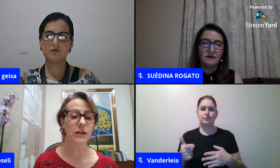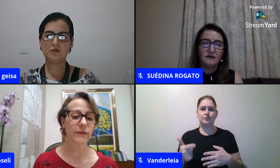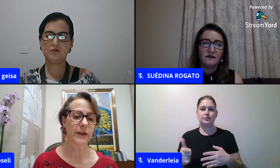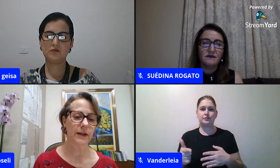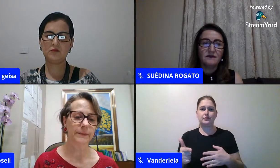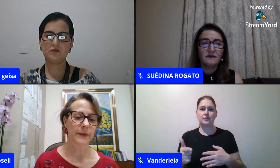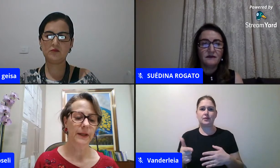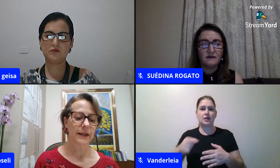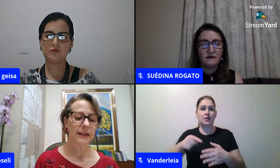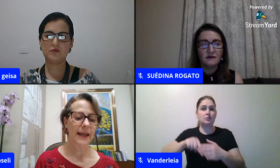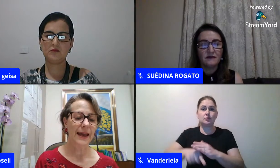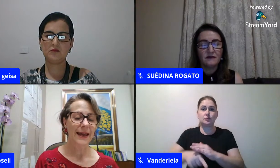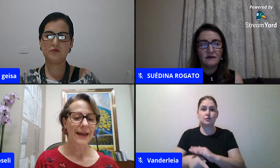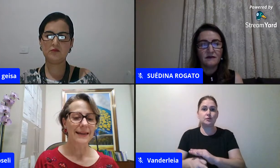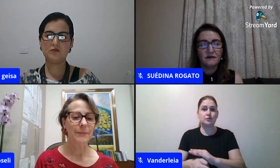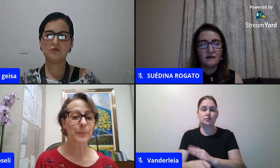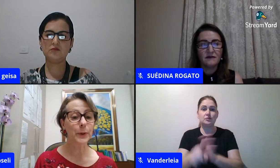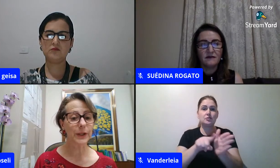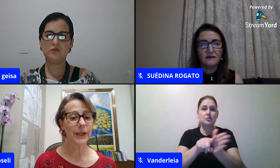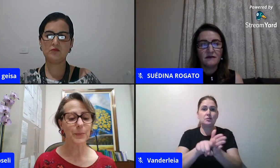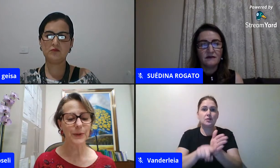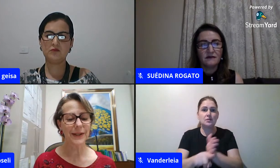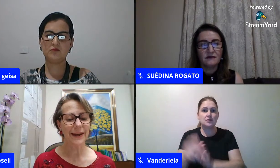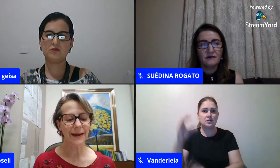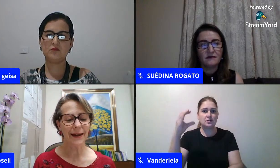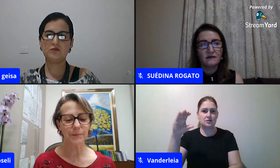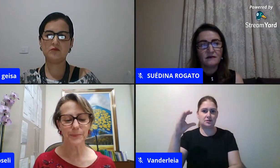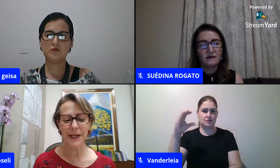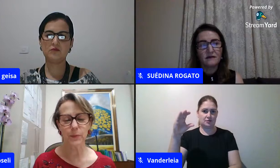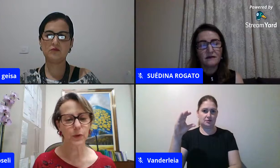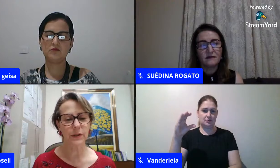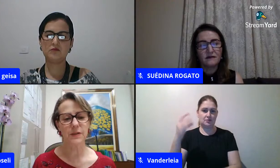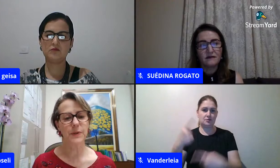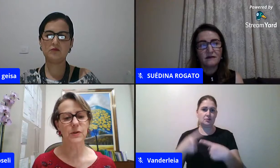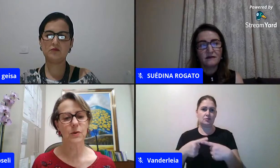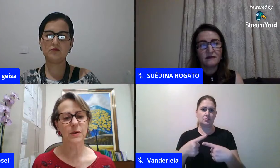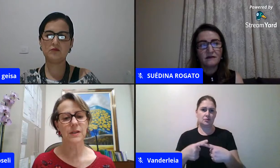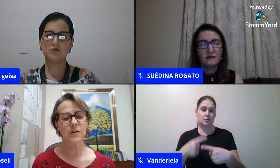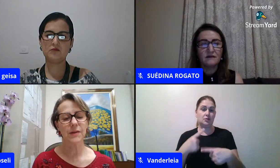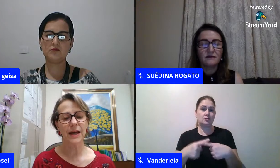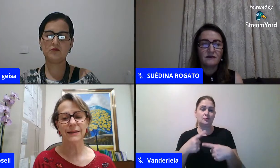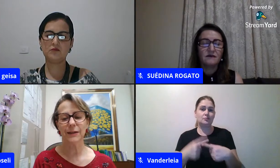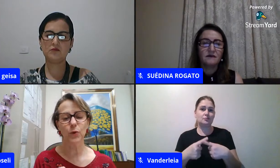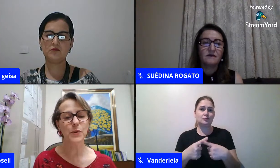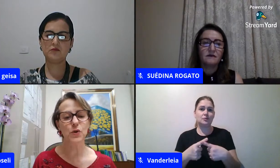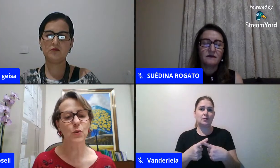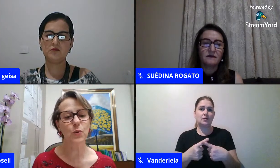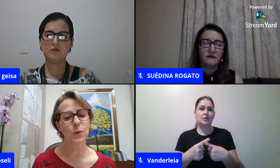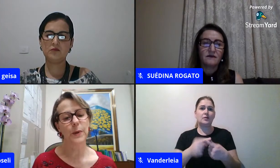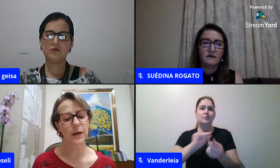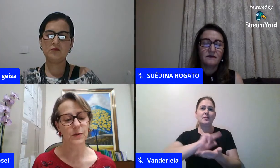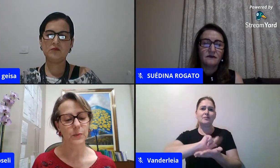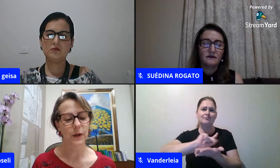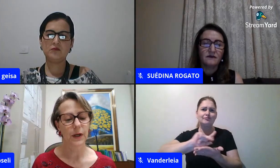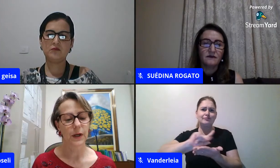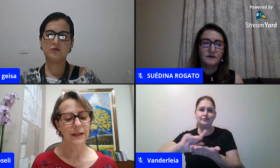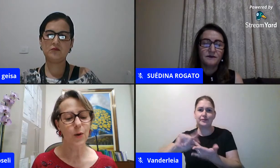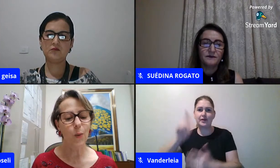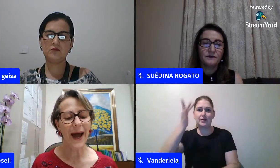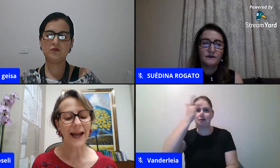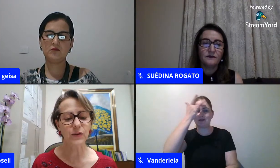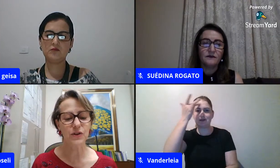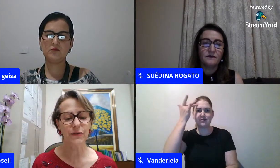científica né e por que porque para muitas pessoas isso daí está no obscuro mesmo